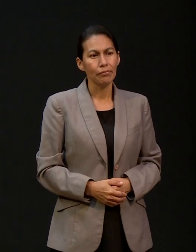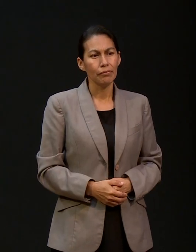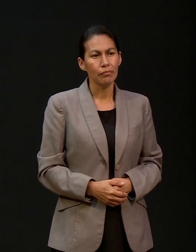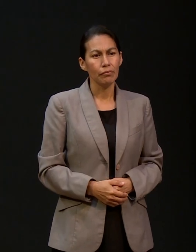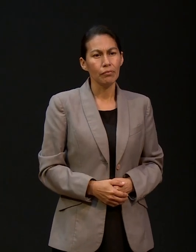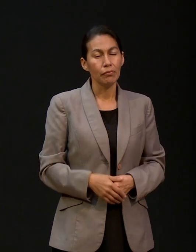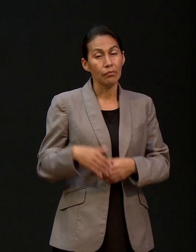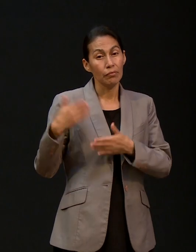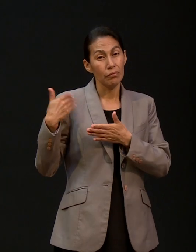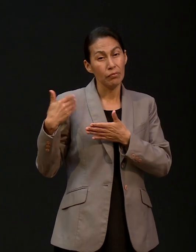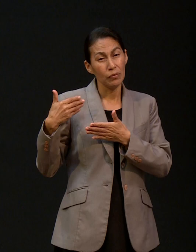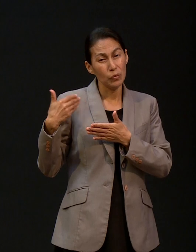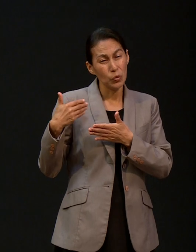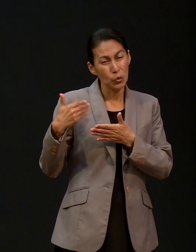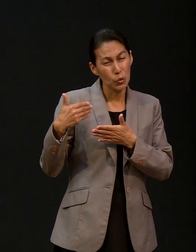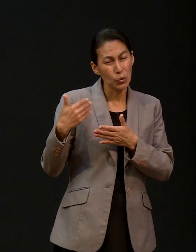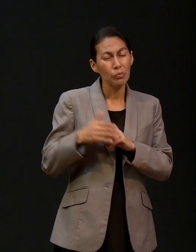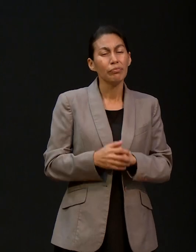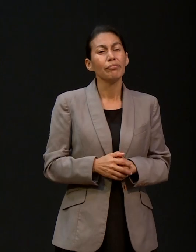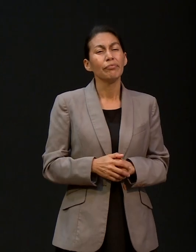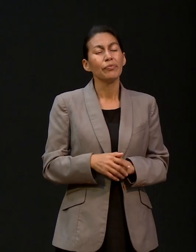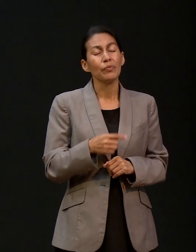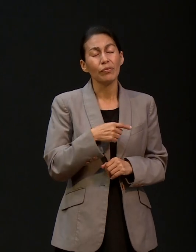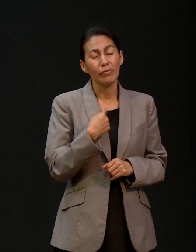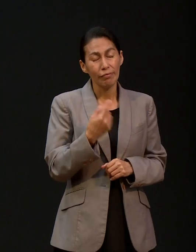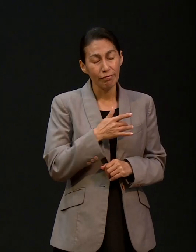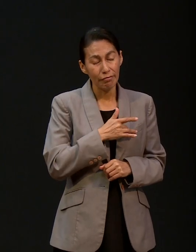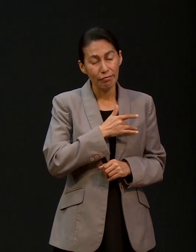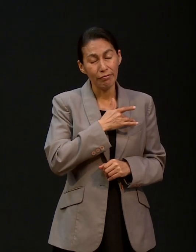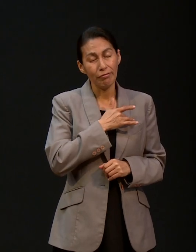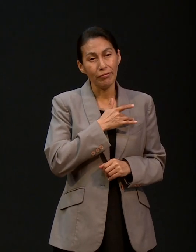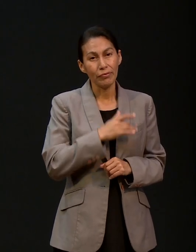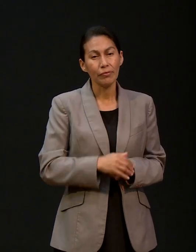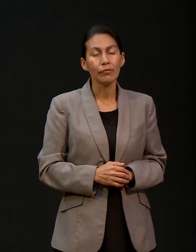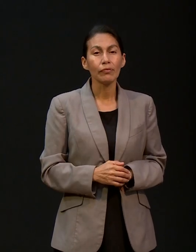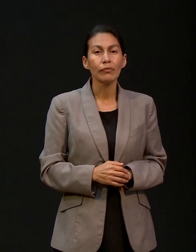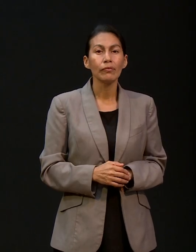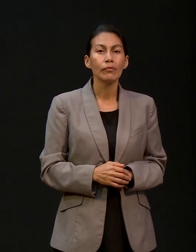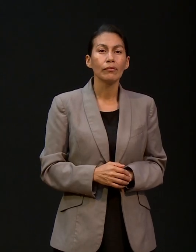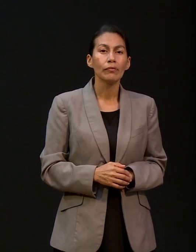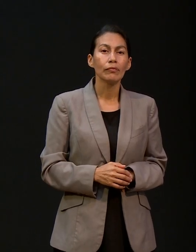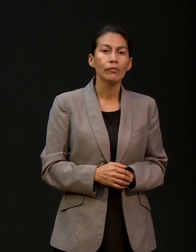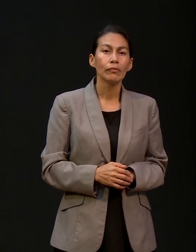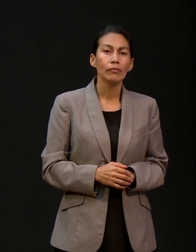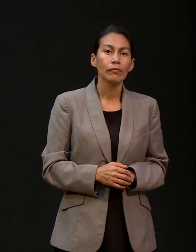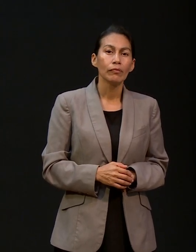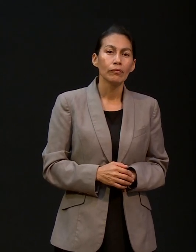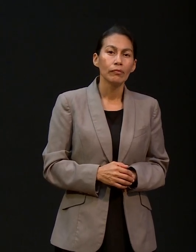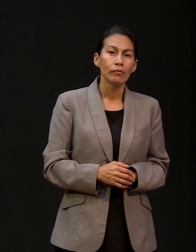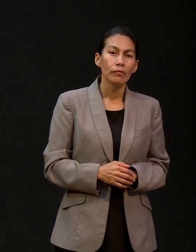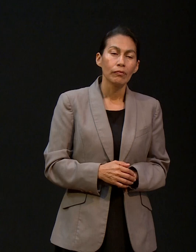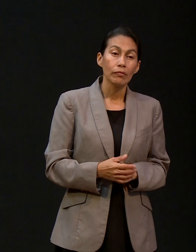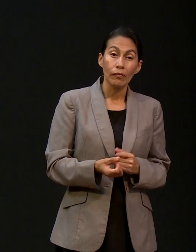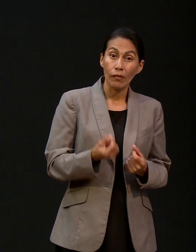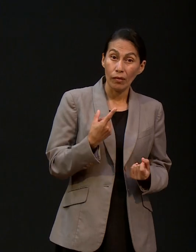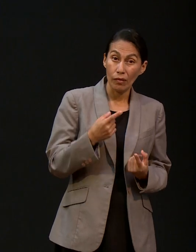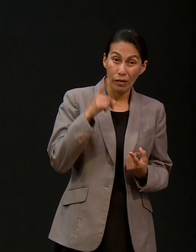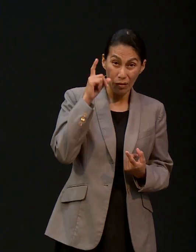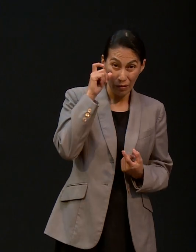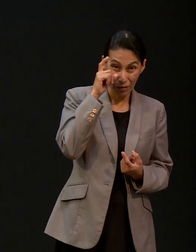los últimos acontecimientos, los últimos eventos por los cuales hemos pasado, pues una de las situaciones más complicadas que vivimos